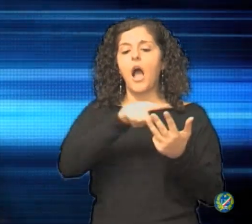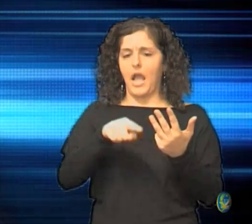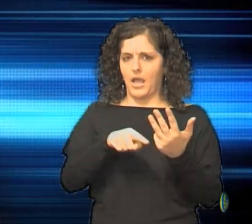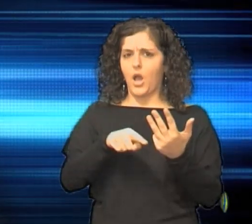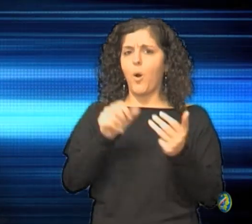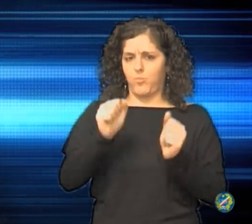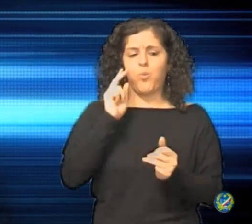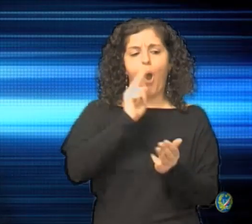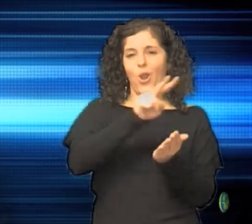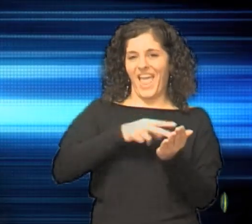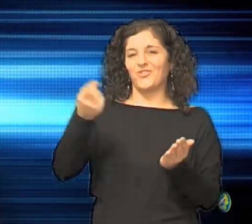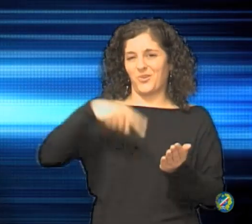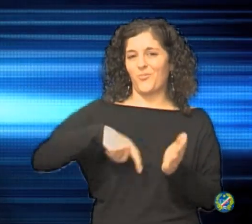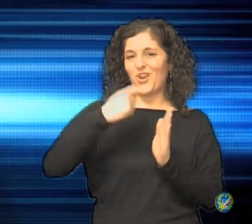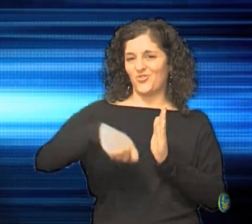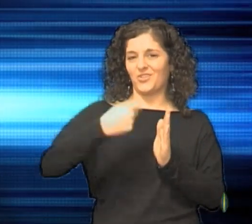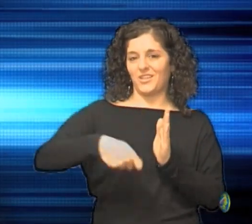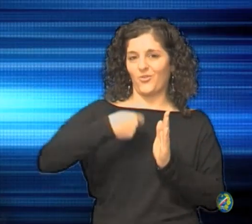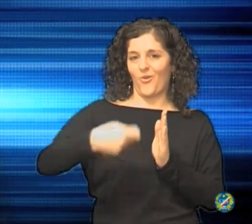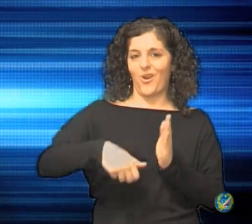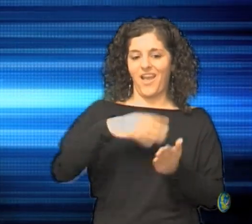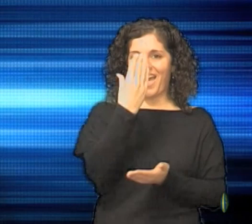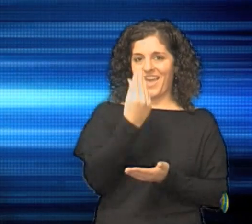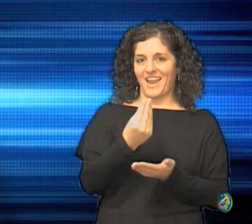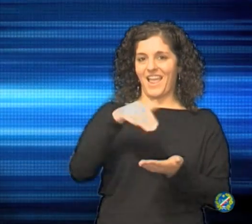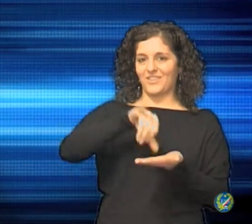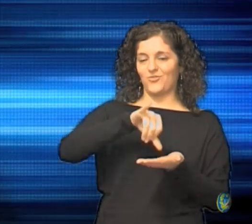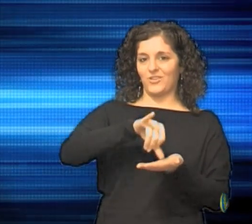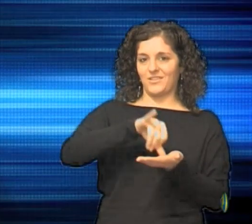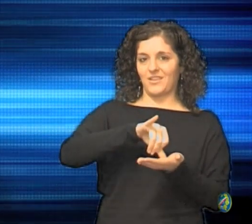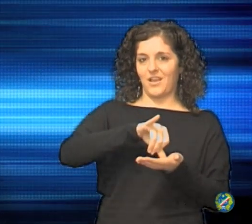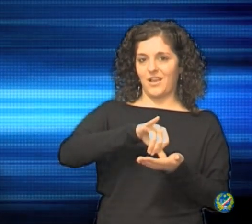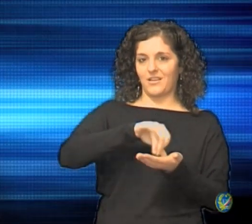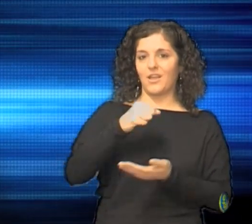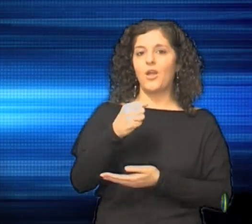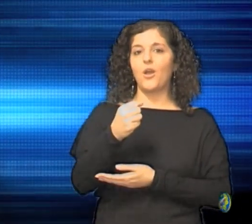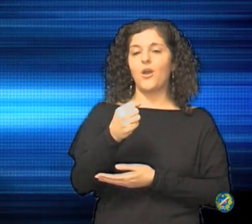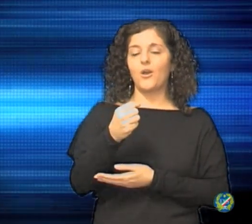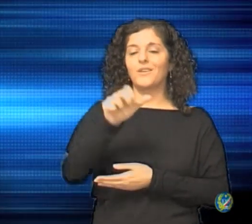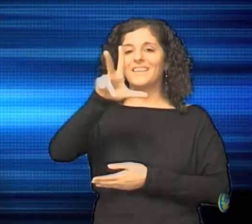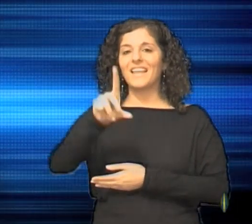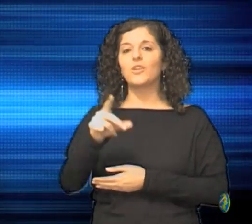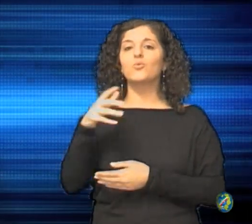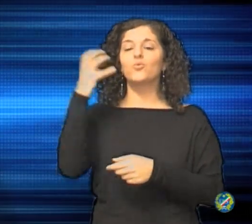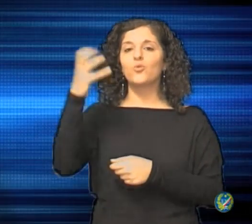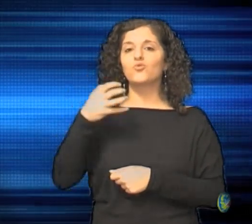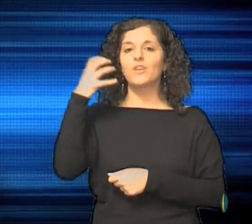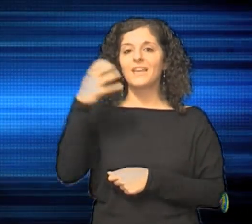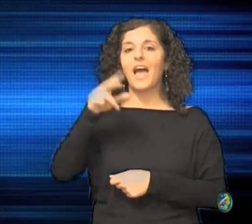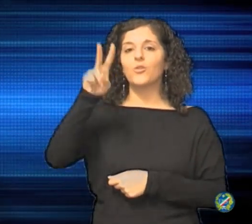nella circolare della sede centrale ENS del 31 gennaio